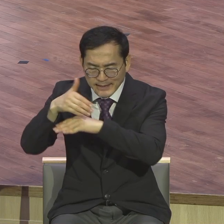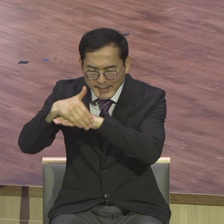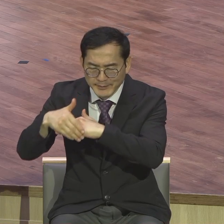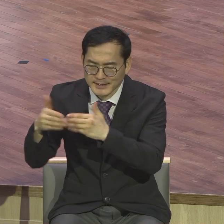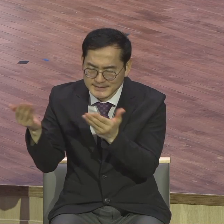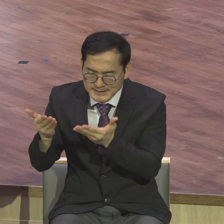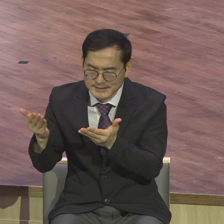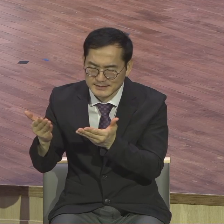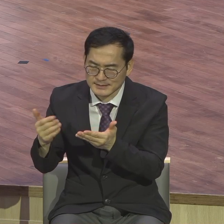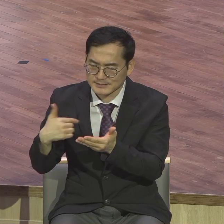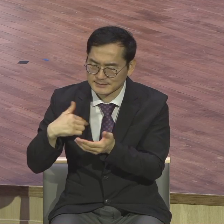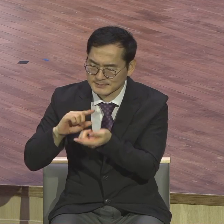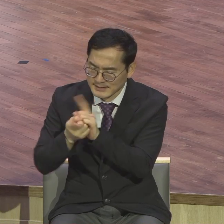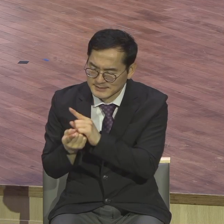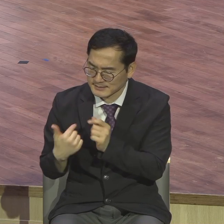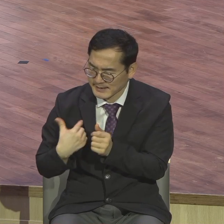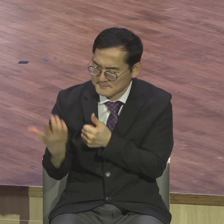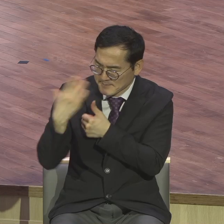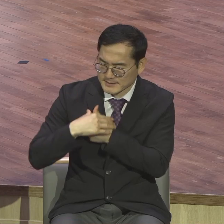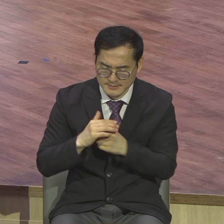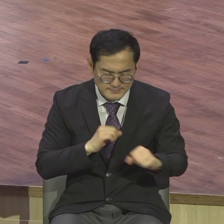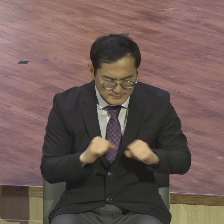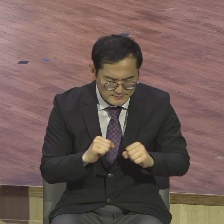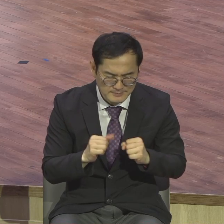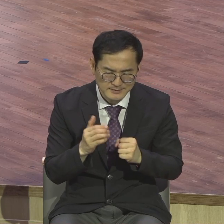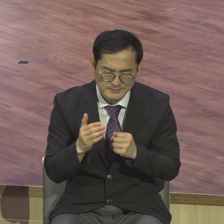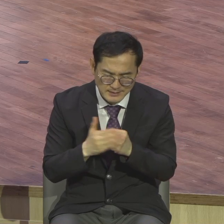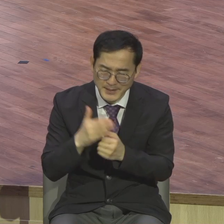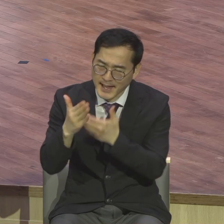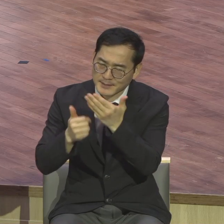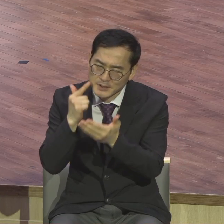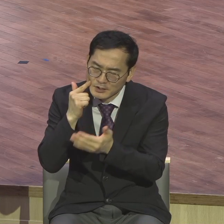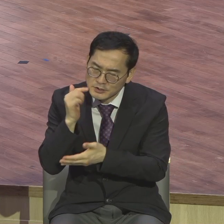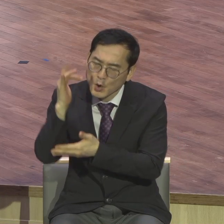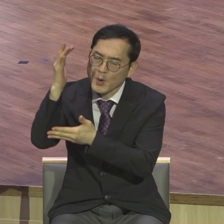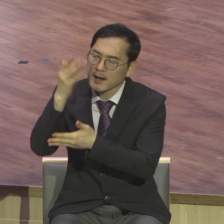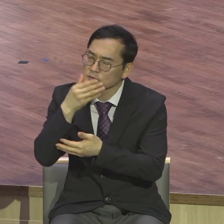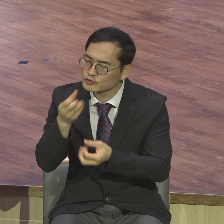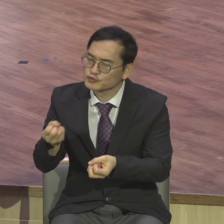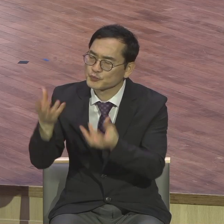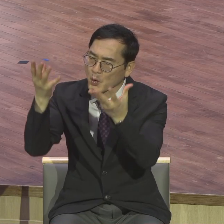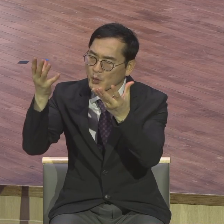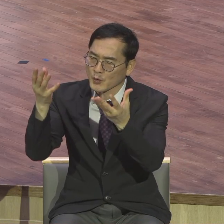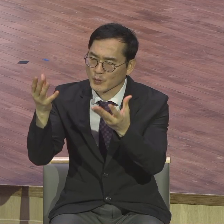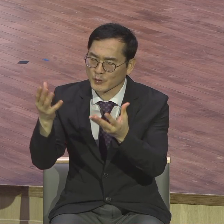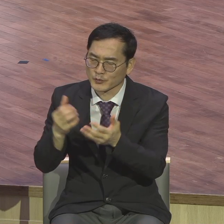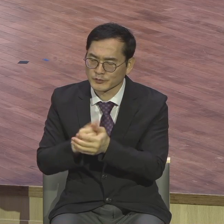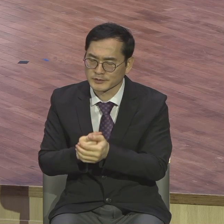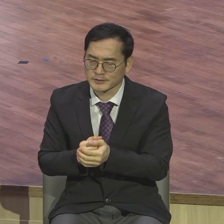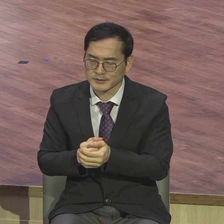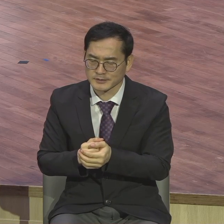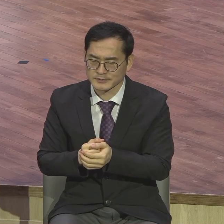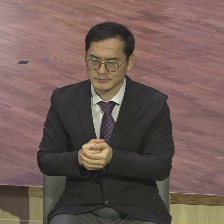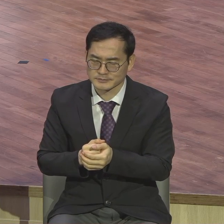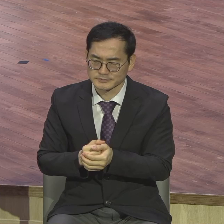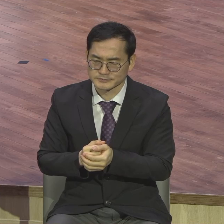하나님께 큰 영광이 되고 나에게 축복이 되는 이 직분의 중요성을 깨닫고 하나님 앞에 착하고